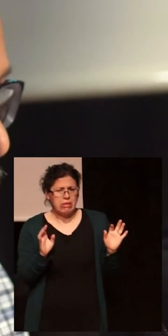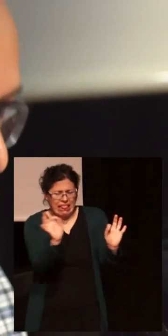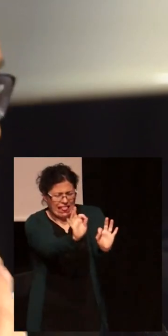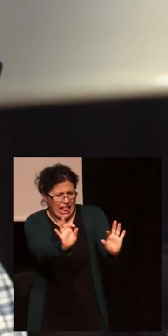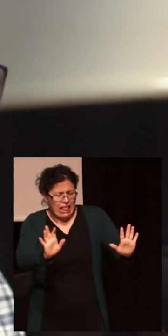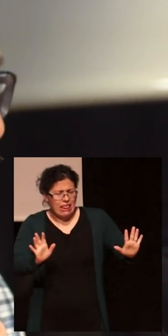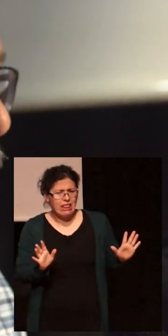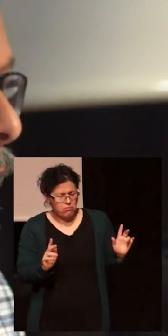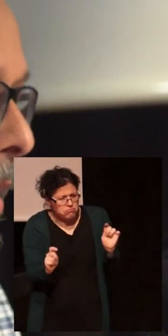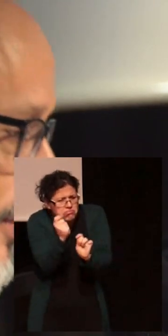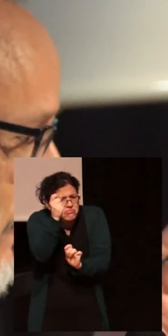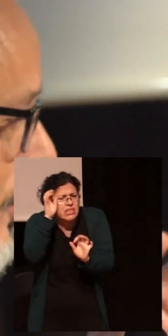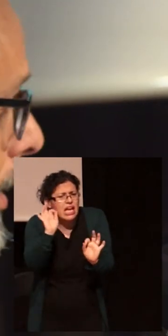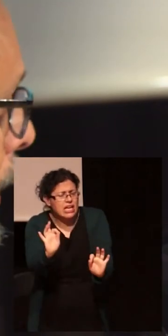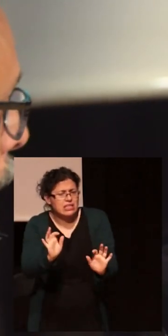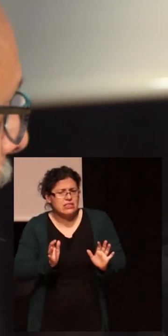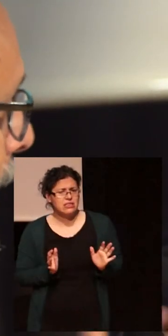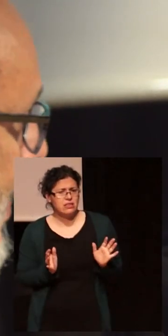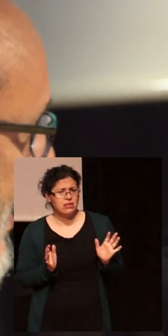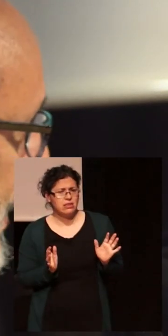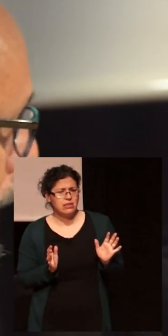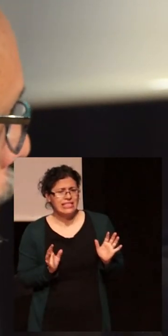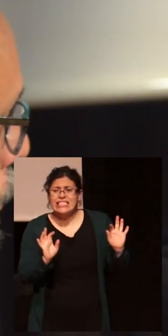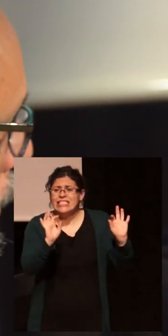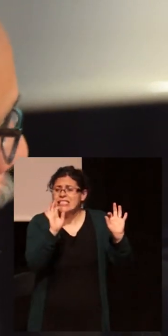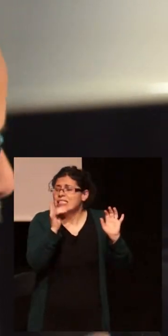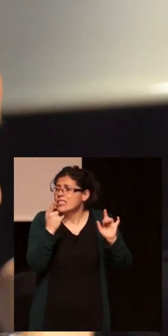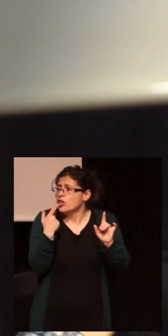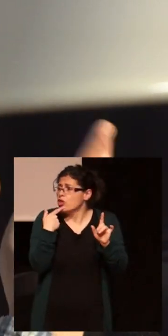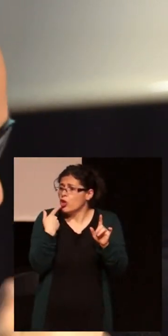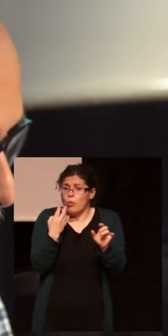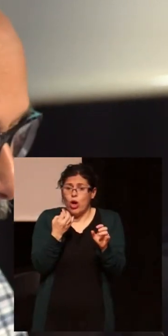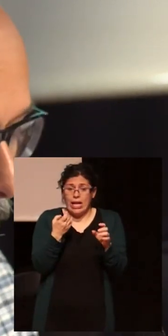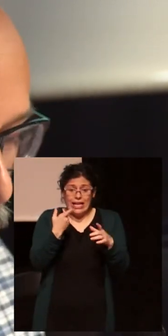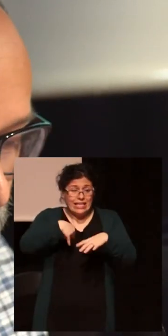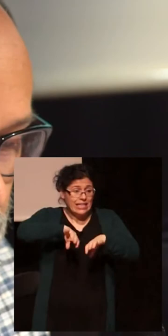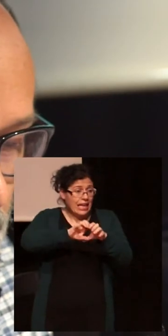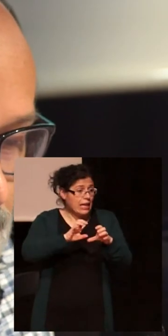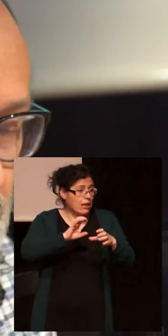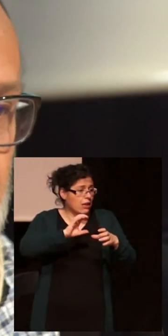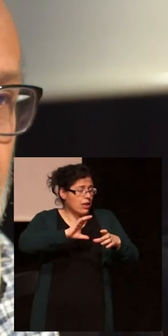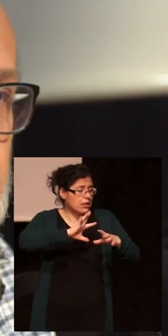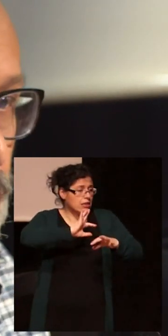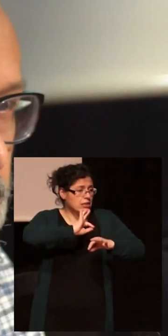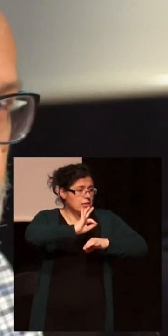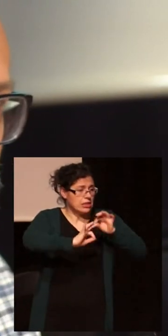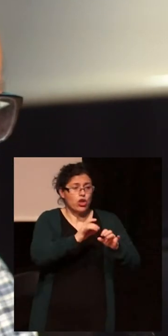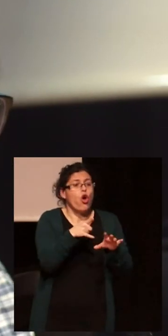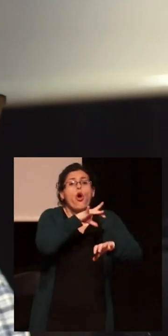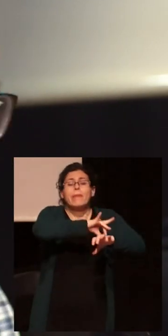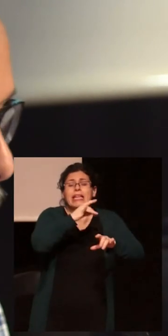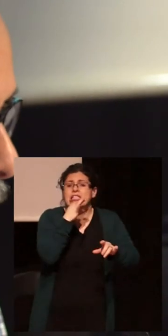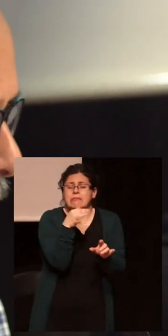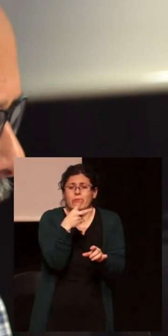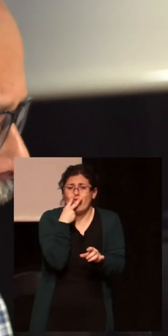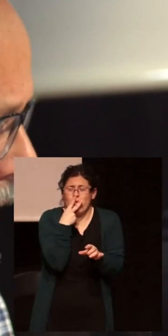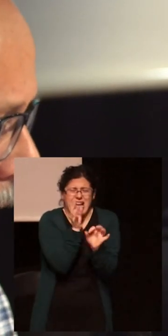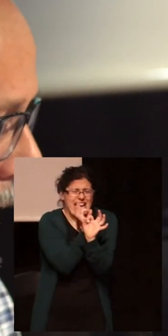Vamos, claro, del 100% nadie, los médicos fuman, por ejemplo. El 100% es imposible. El 100% ni siquiera